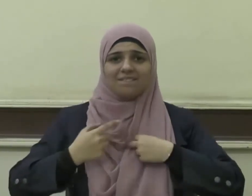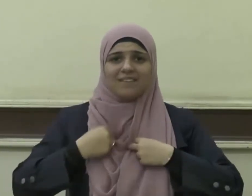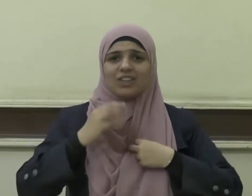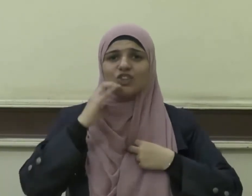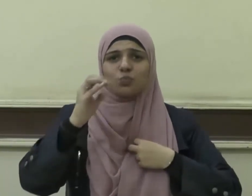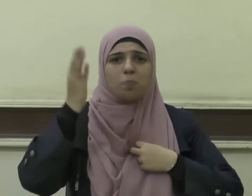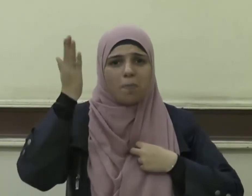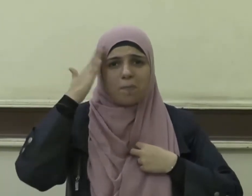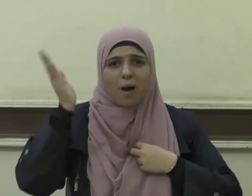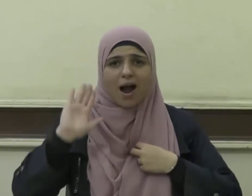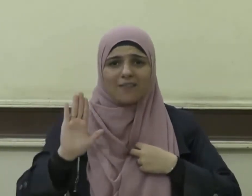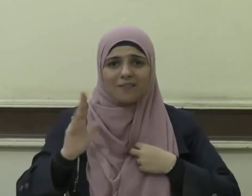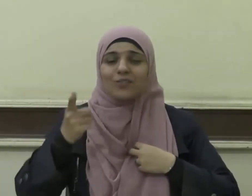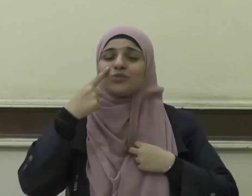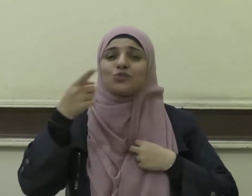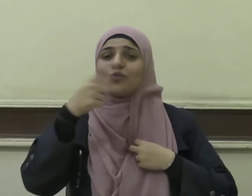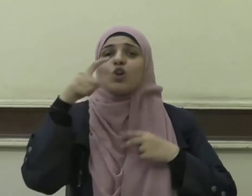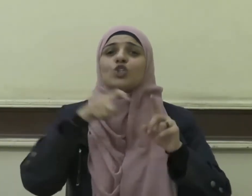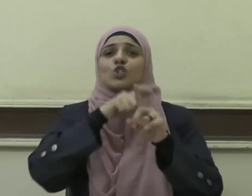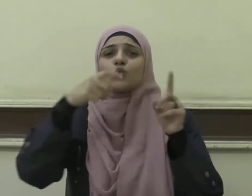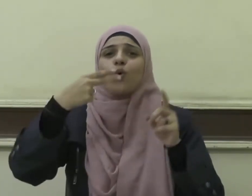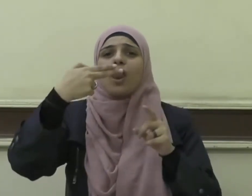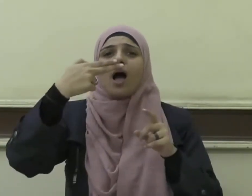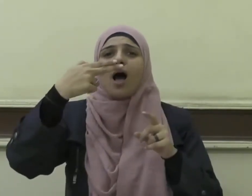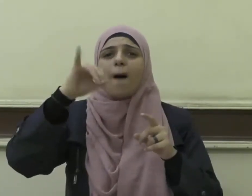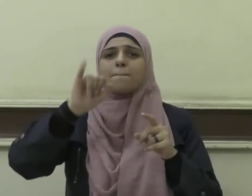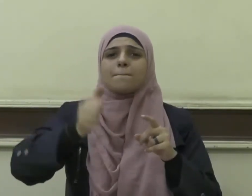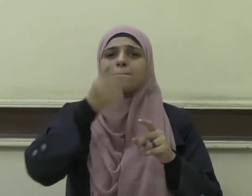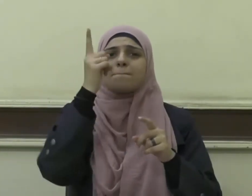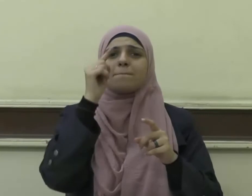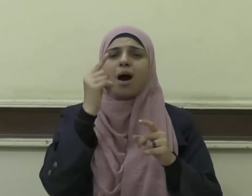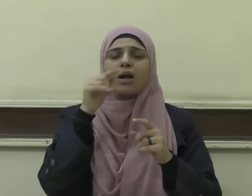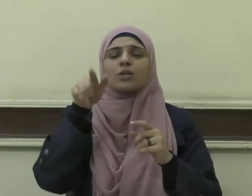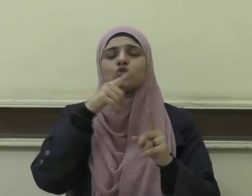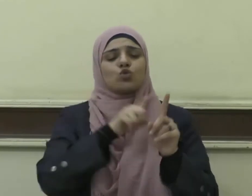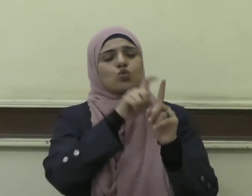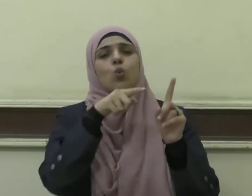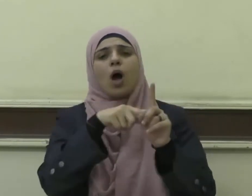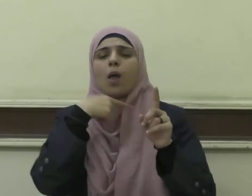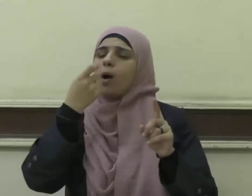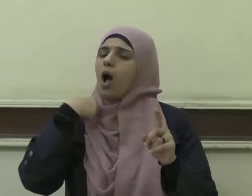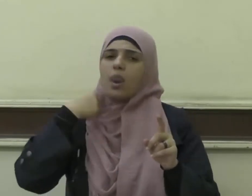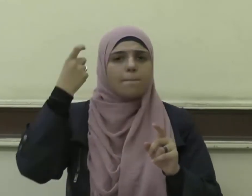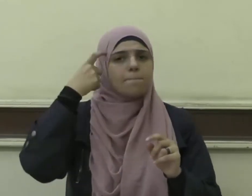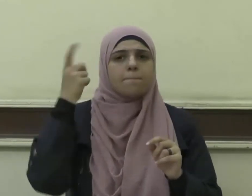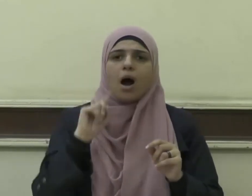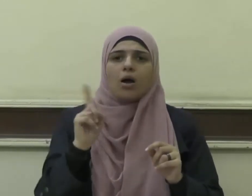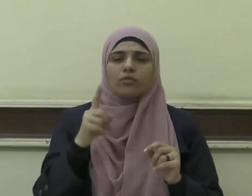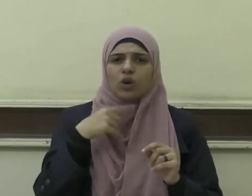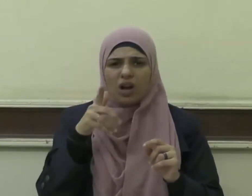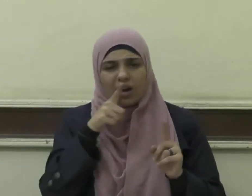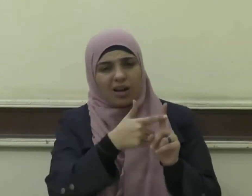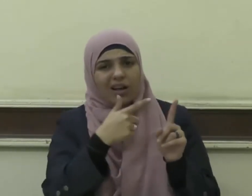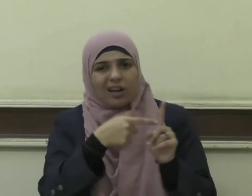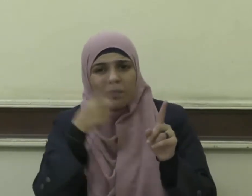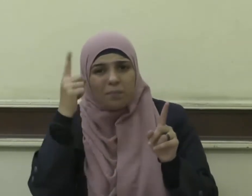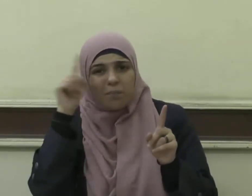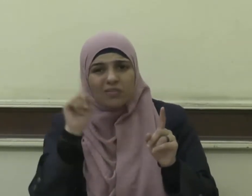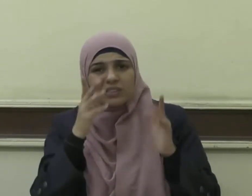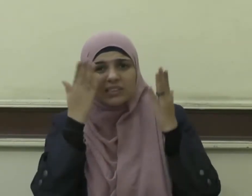وقد سئل عطاء بن يسار عن شيء فقال لا أدري فقيل له ألا تقول